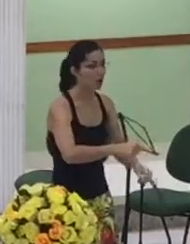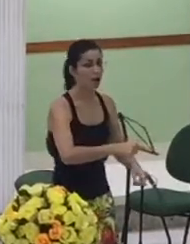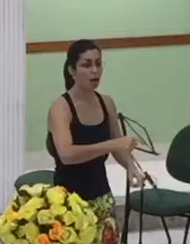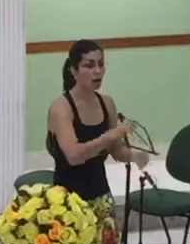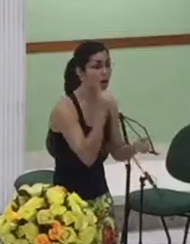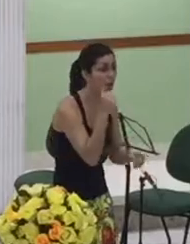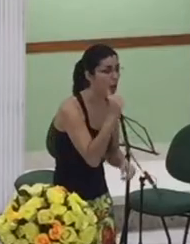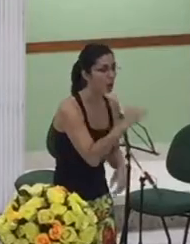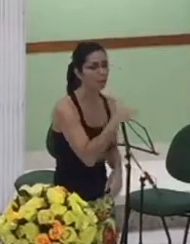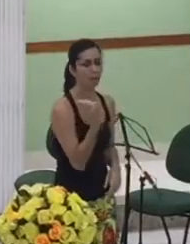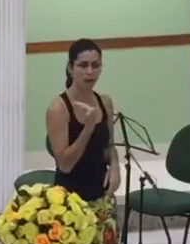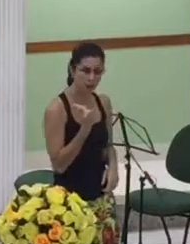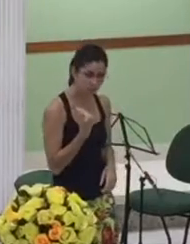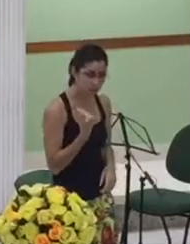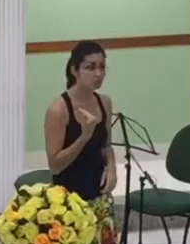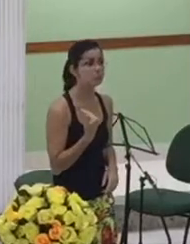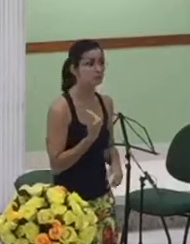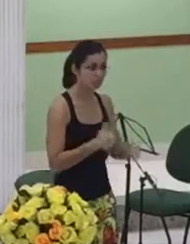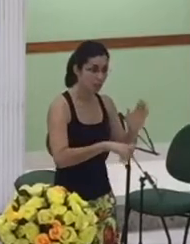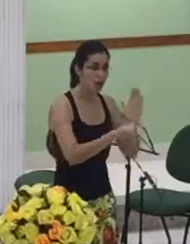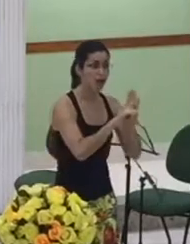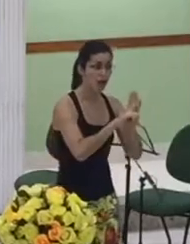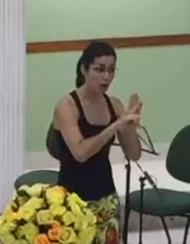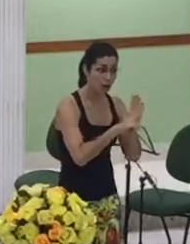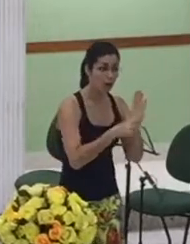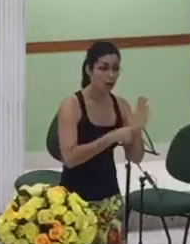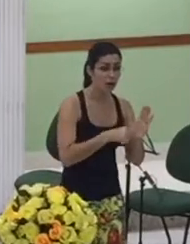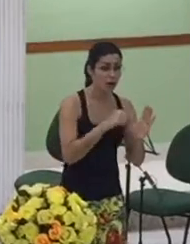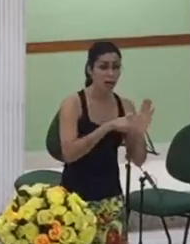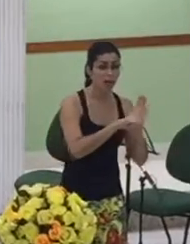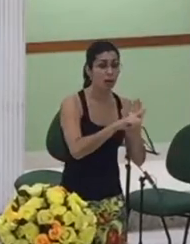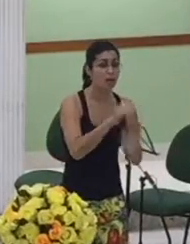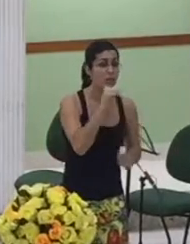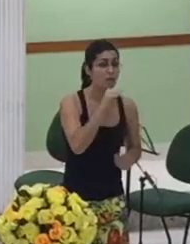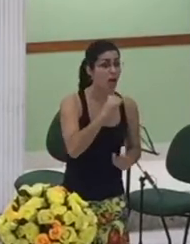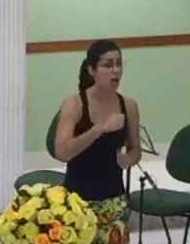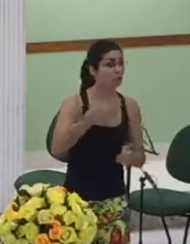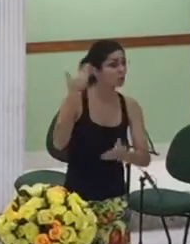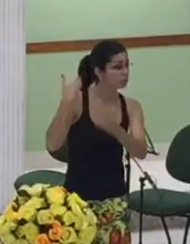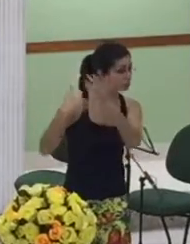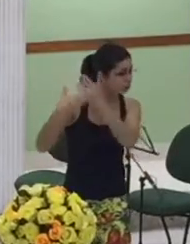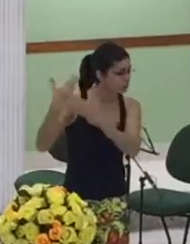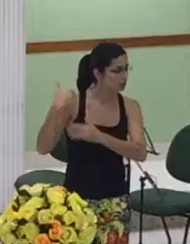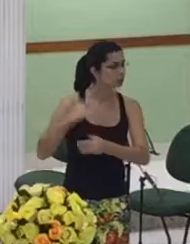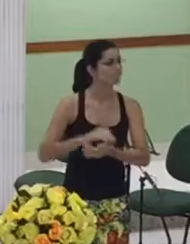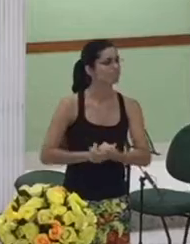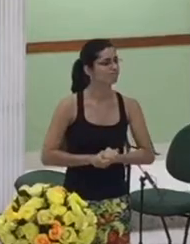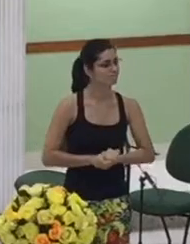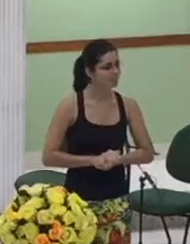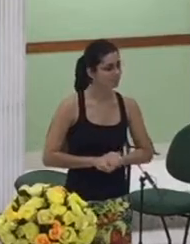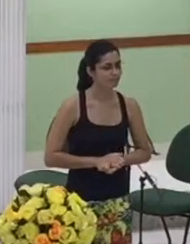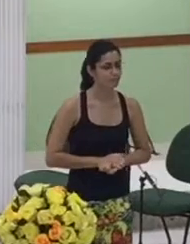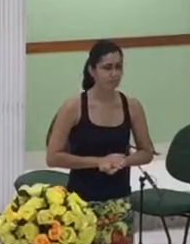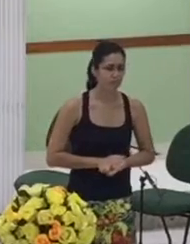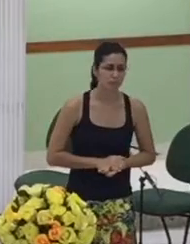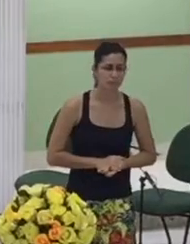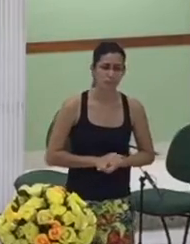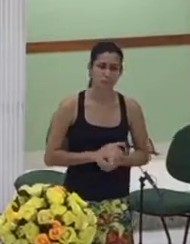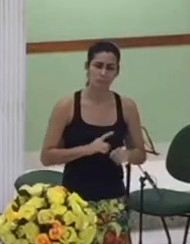e mata a pessoa em vida que eu não sei o que é pior matar de uma vez ou matar e manter vivo não sei o que pode ser